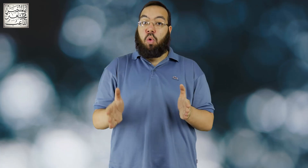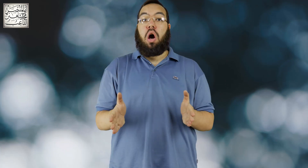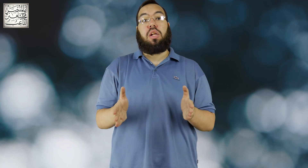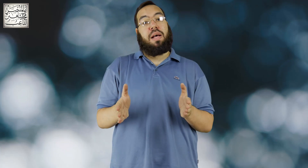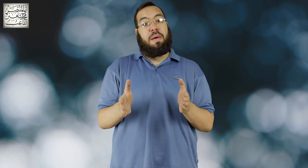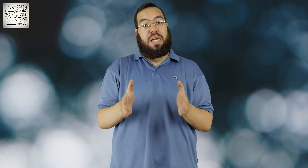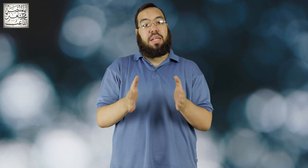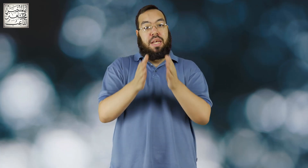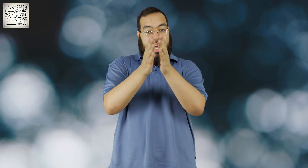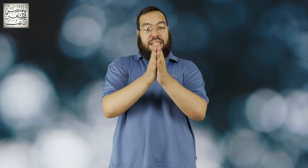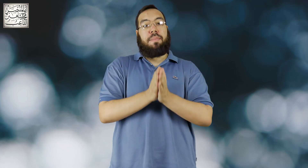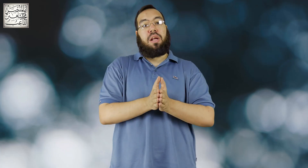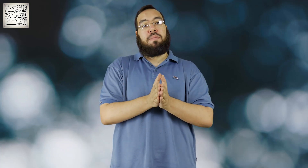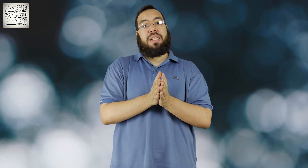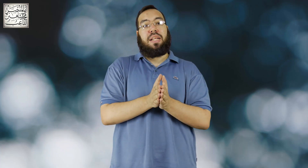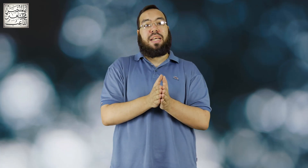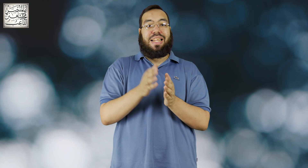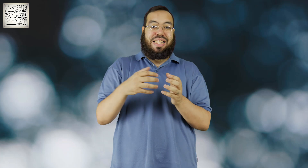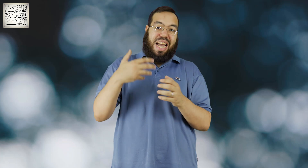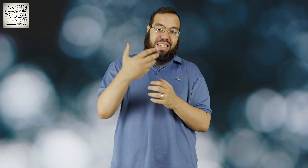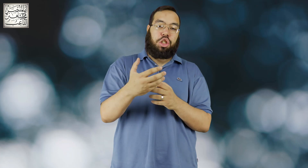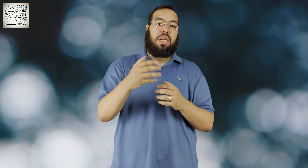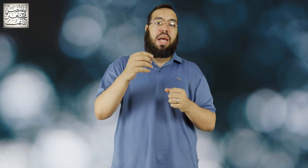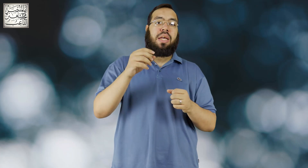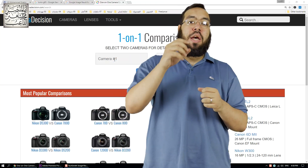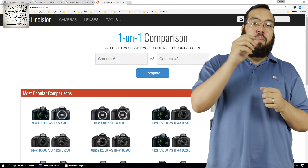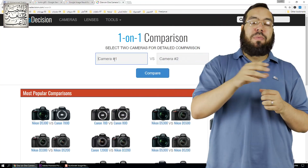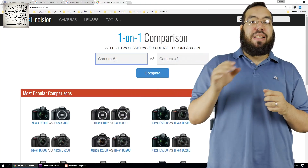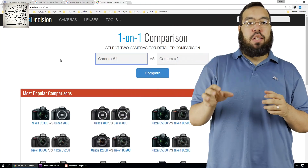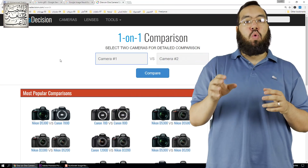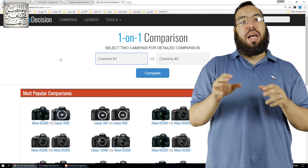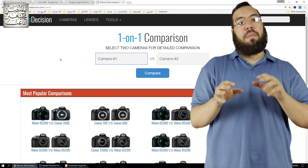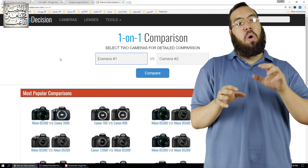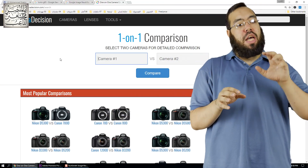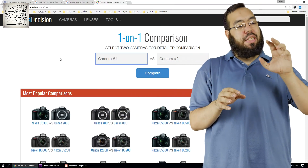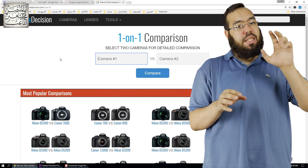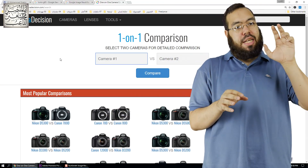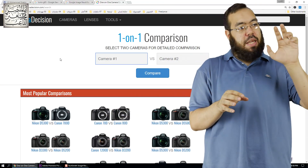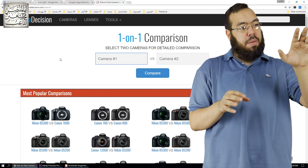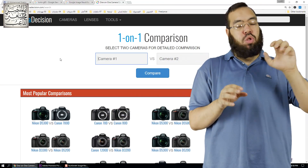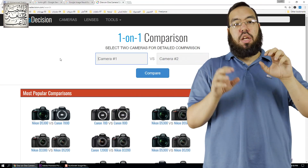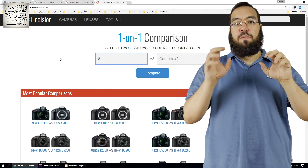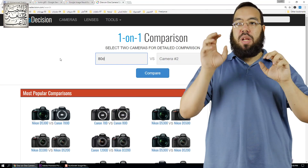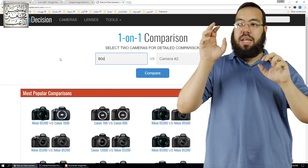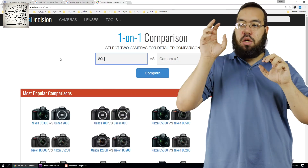مقارنة ما بين الكاميرات بتاعتك اللي انت عايز تشتريها ممكن تدخل على المواقع دي تكتب الموديل الفلاني